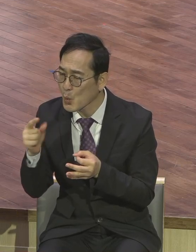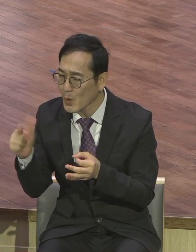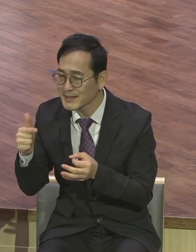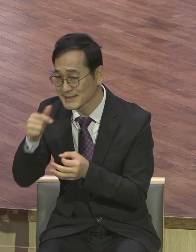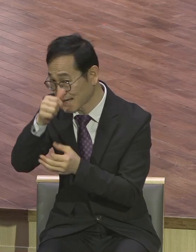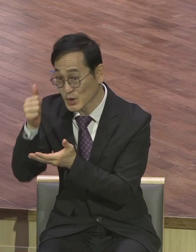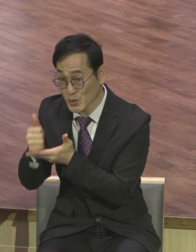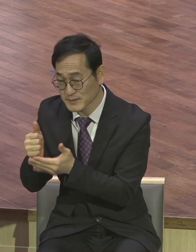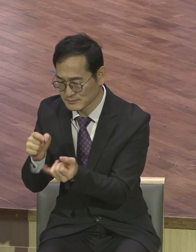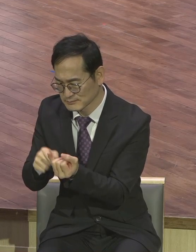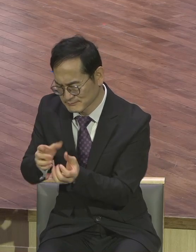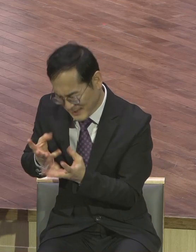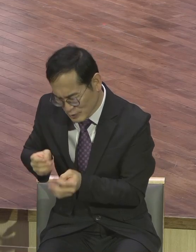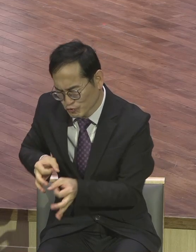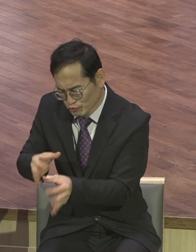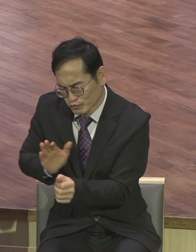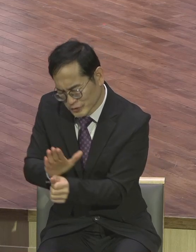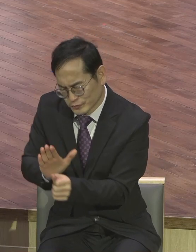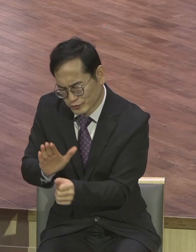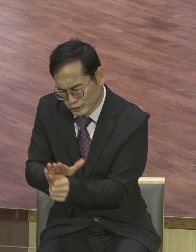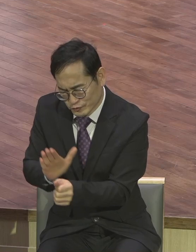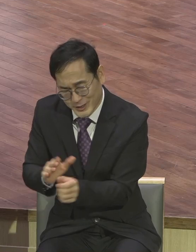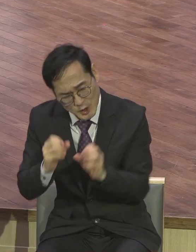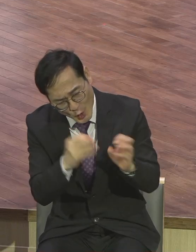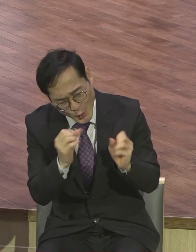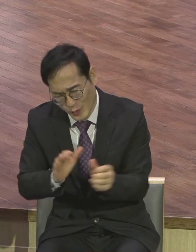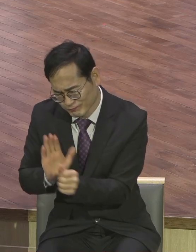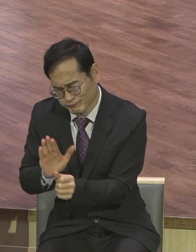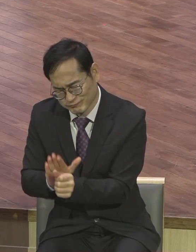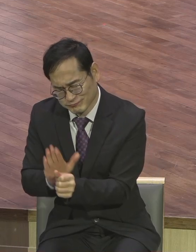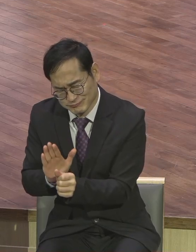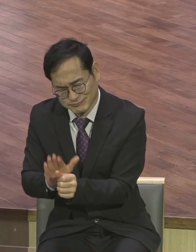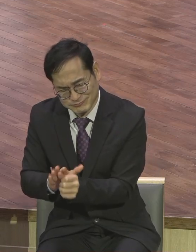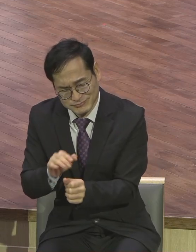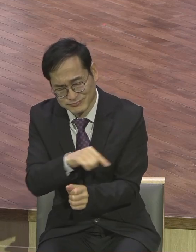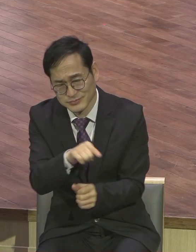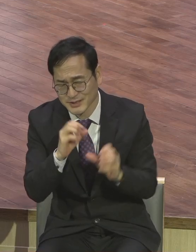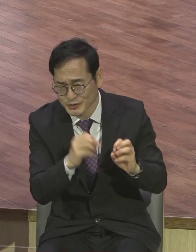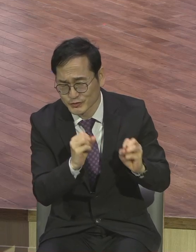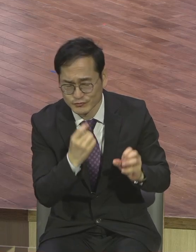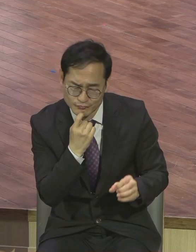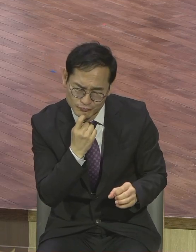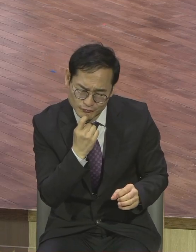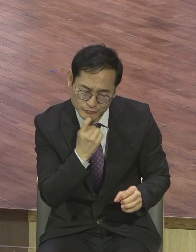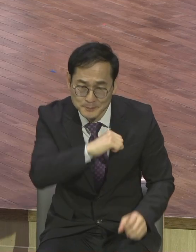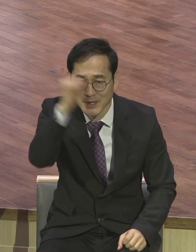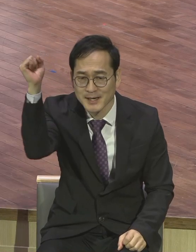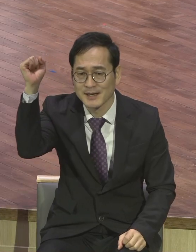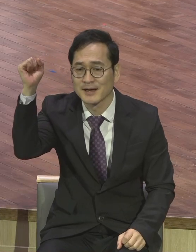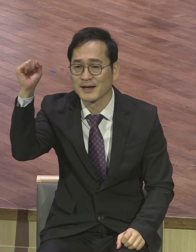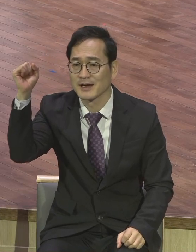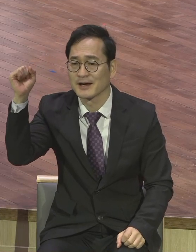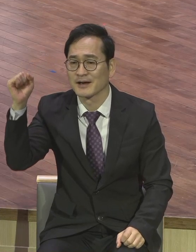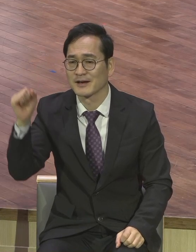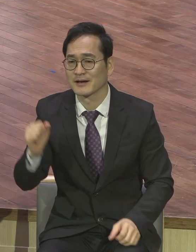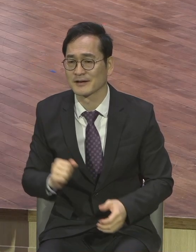후원하고 함께 참여해서 이런 역사가 계속 일어나고 있습니다. 많이 있지만 오늘 처음으로 한번 보여준 거예요.